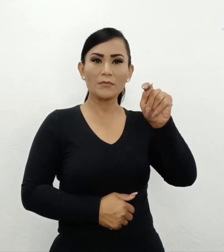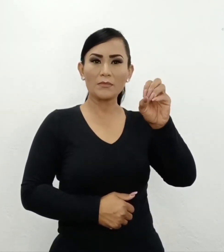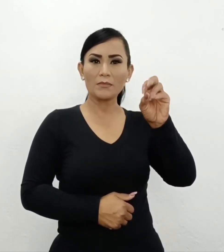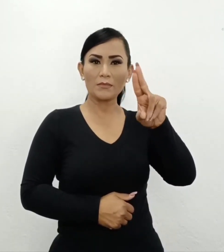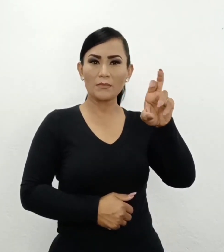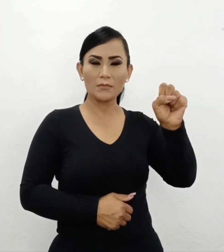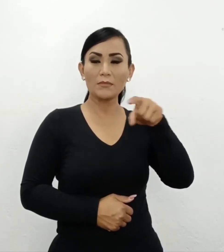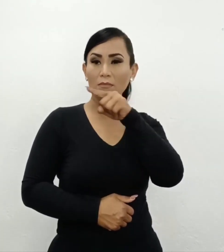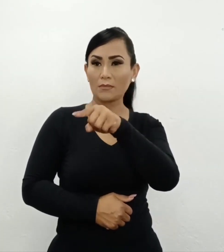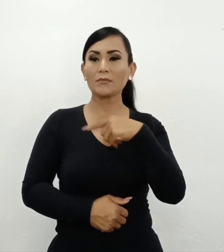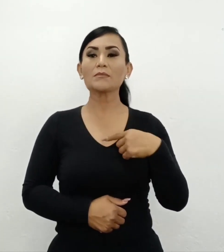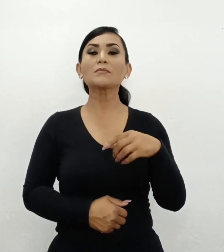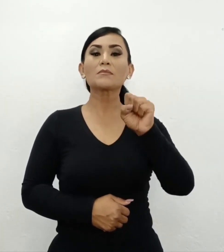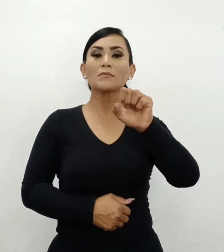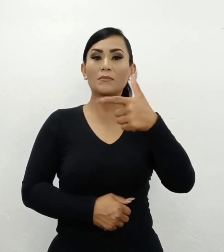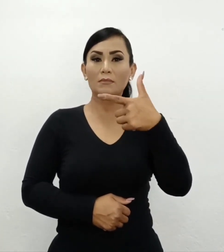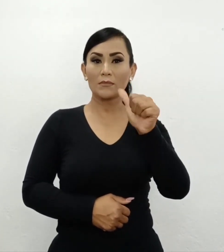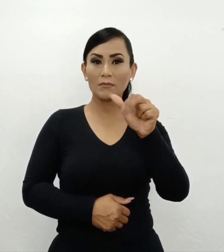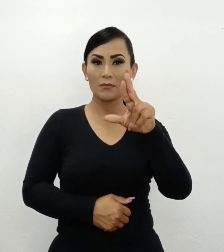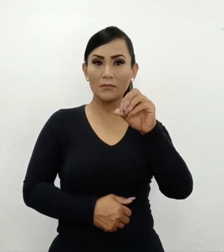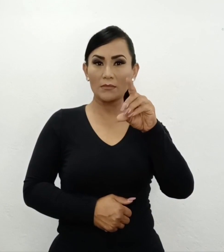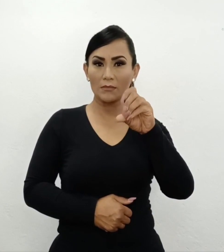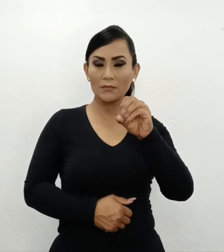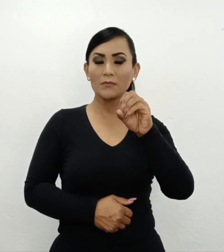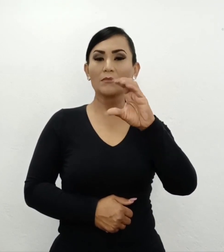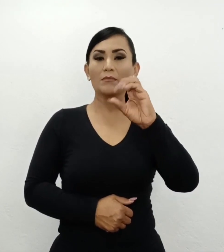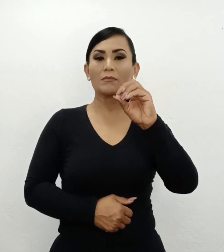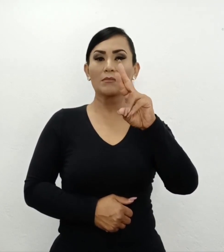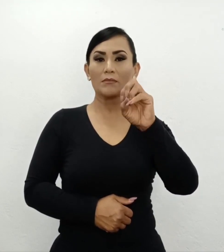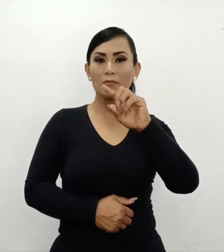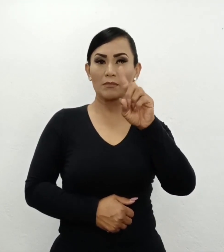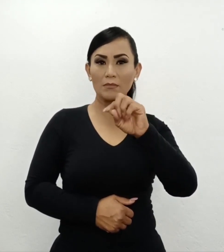a san martín de torres y al sagrado corazón de jesús